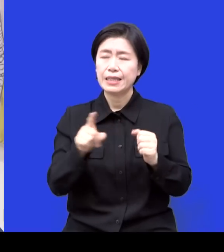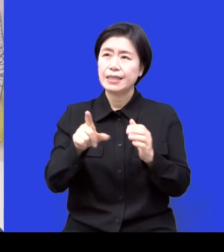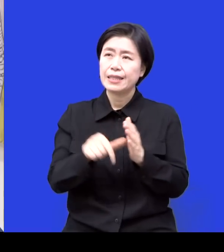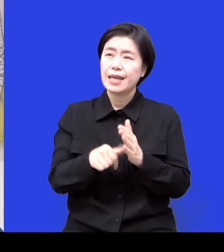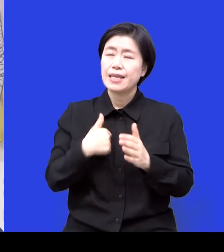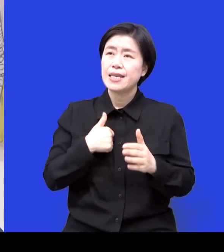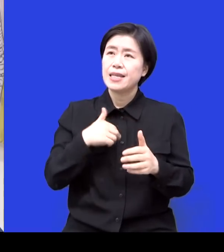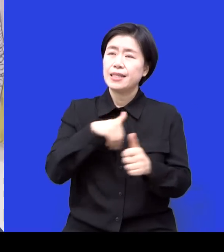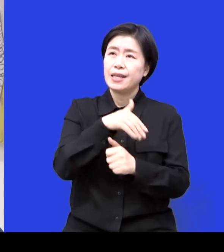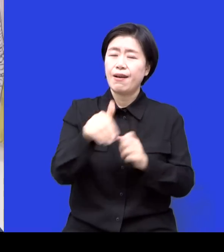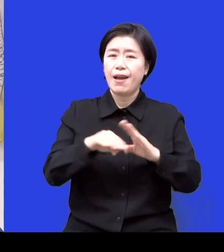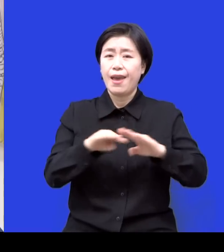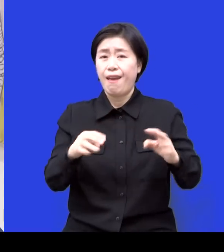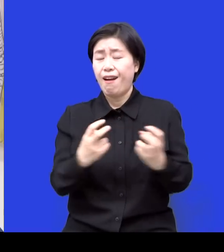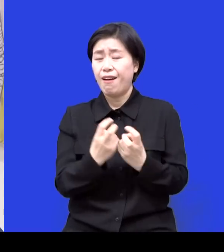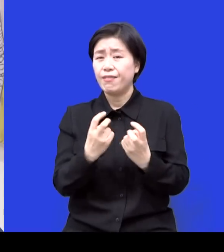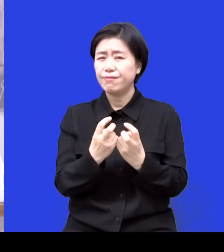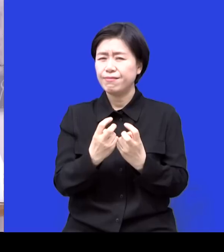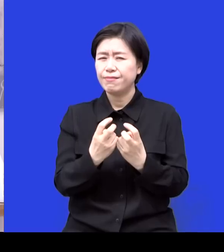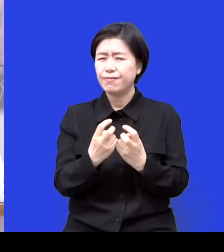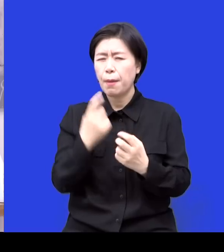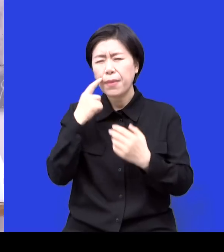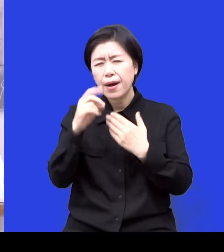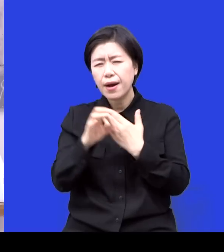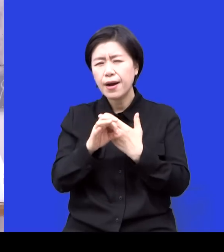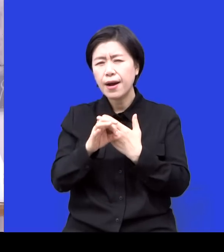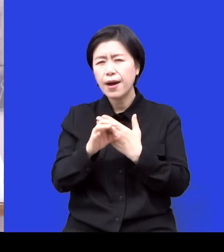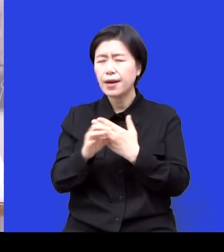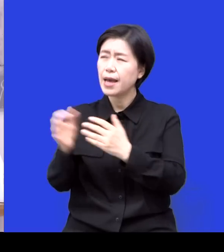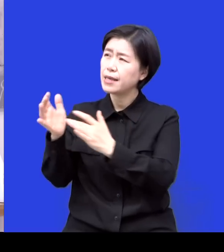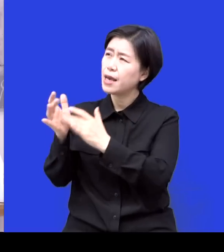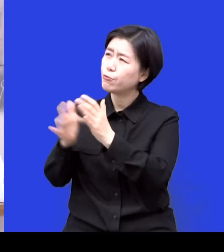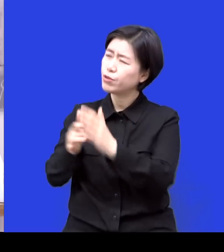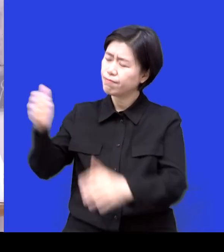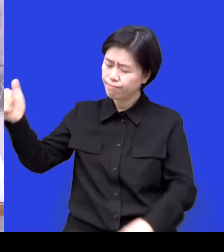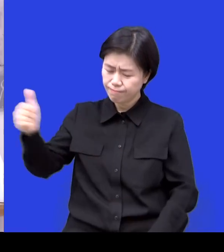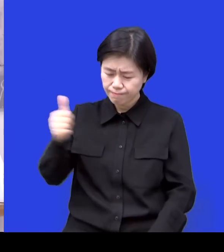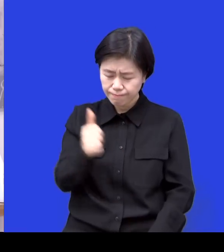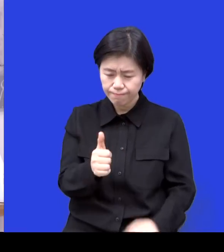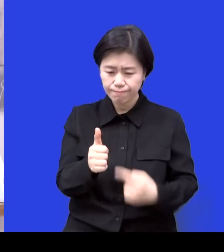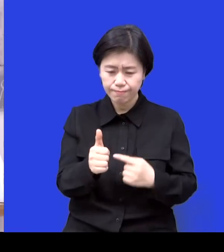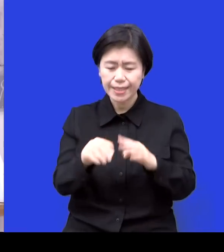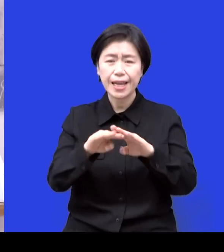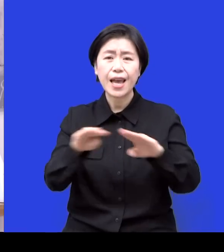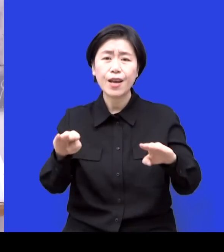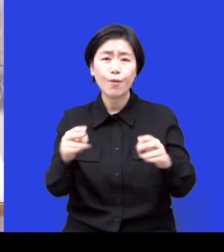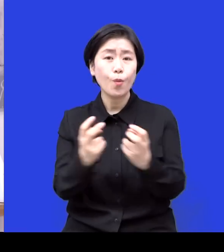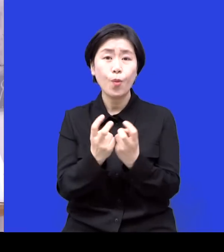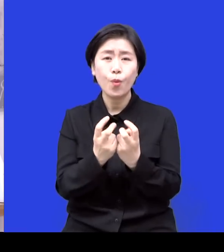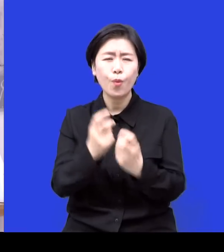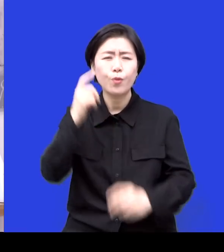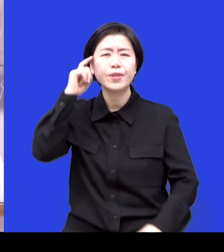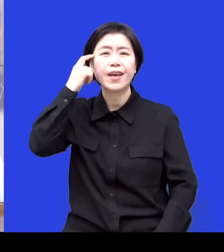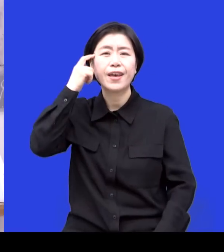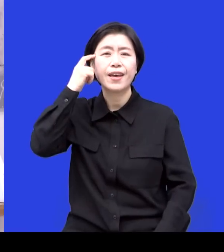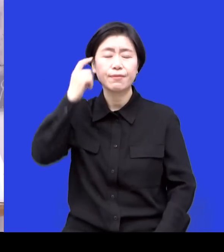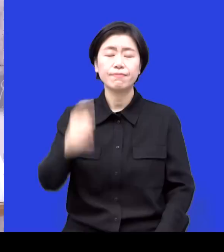됐어요. 예수님께서는 하나님이신데 말도 안 되는 그 피빵을 받으셨잖아요. 얼굴에 침뱉은도 하시고